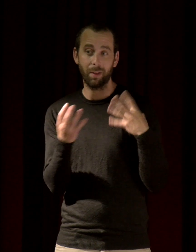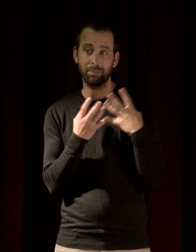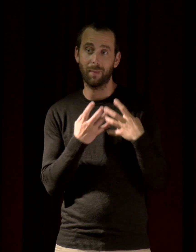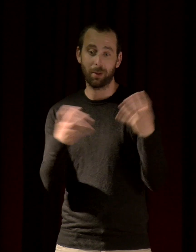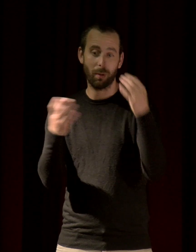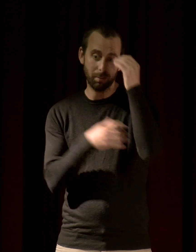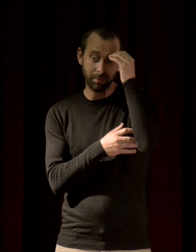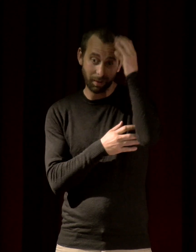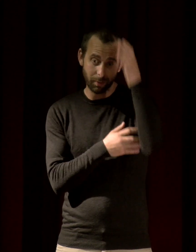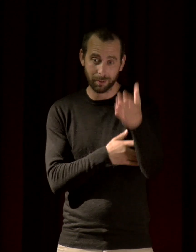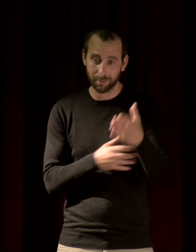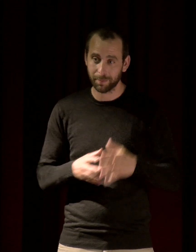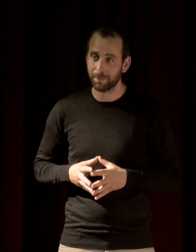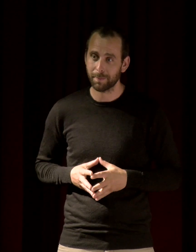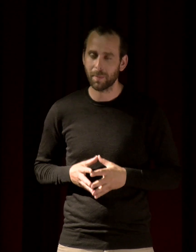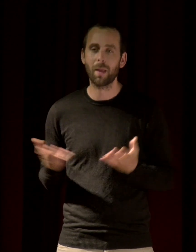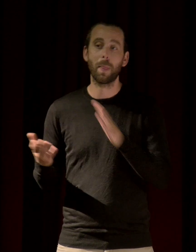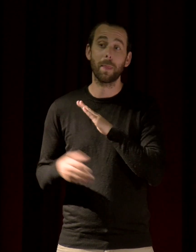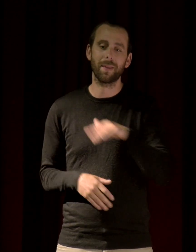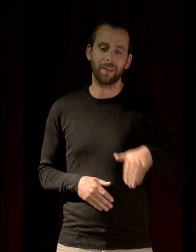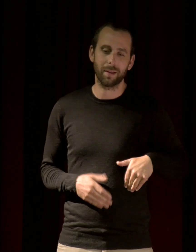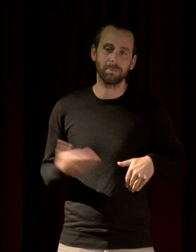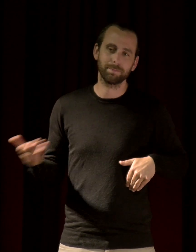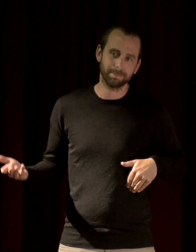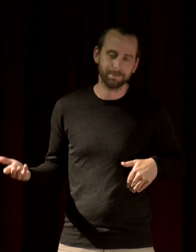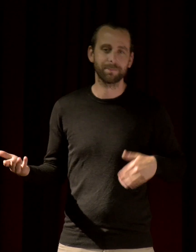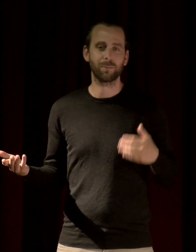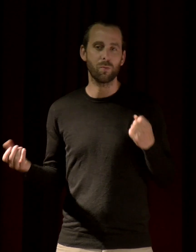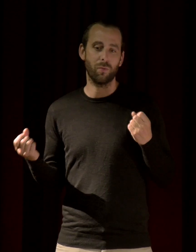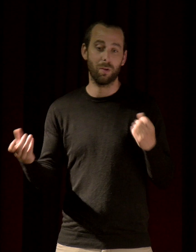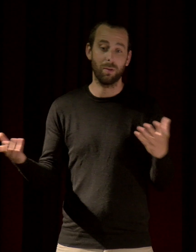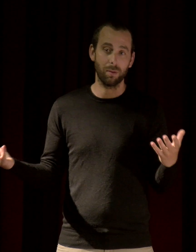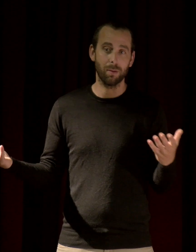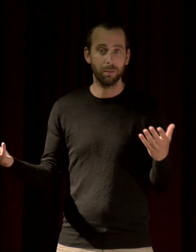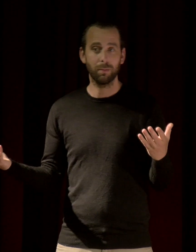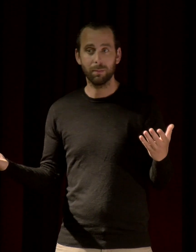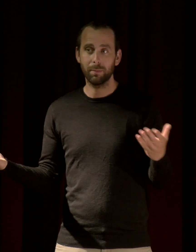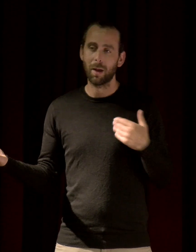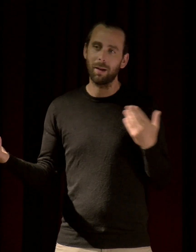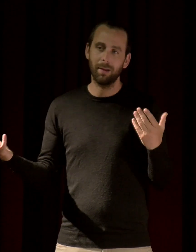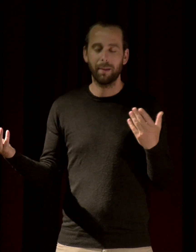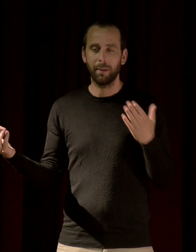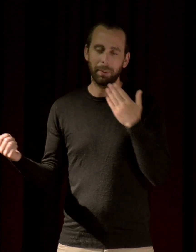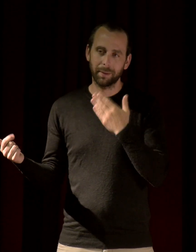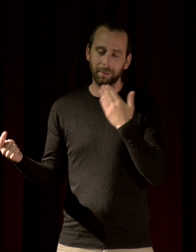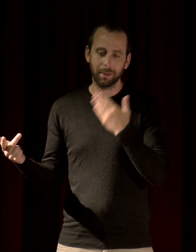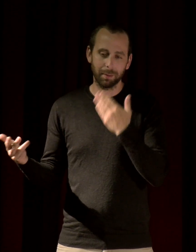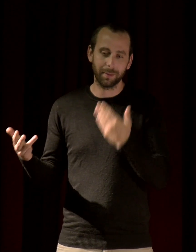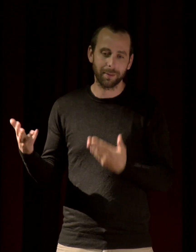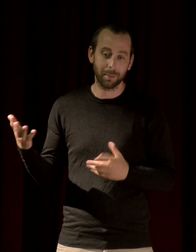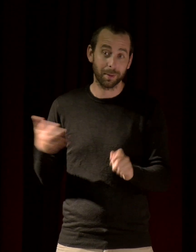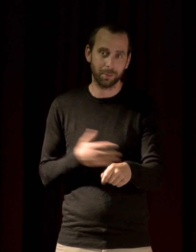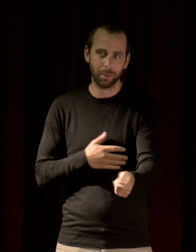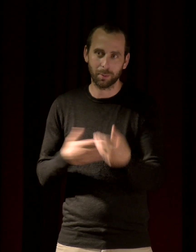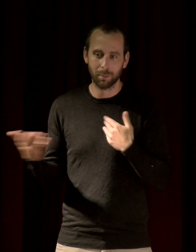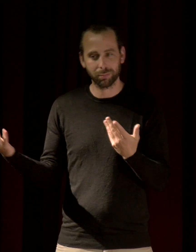Savoirs. Les dernières en général c'est l'occasion d'effectuer quelques remerciements et je vais évidemment se sacrifier